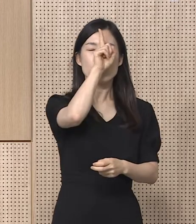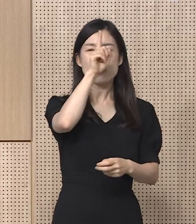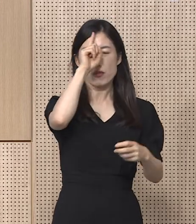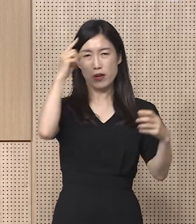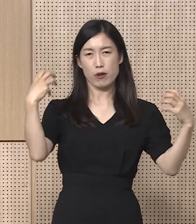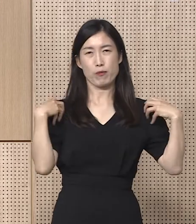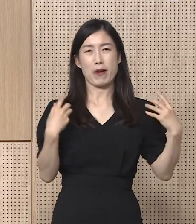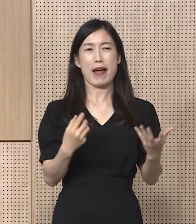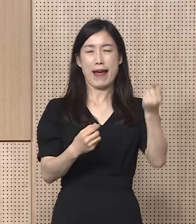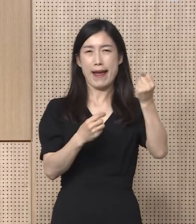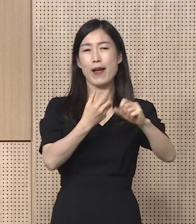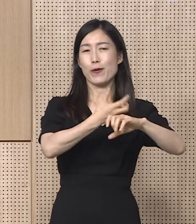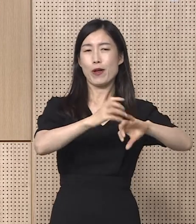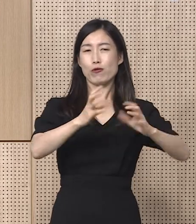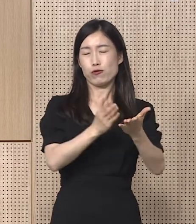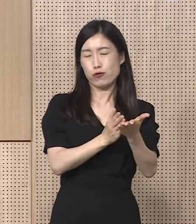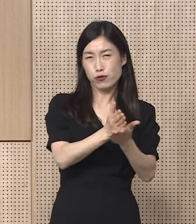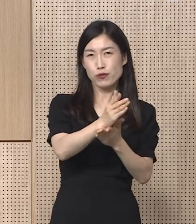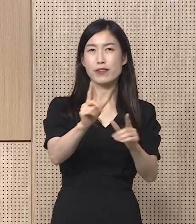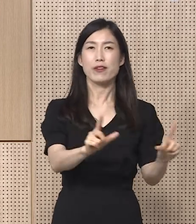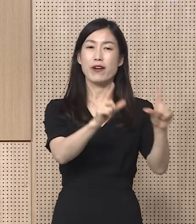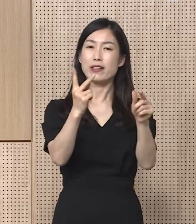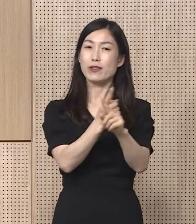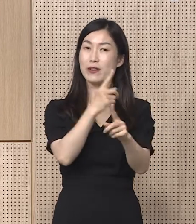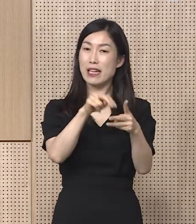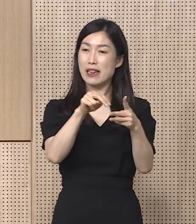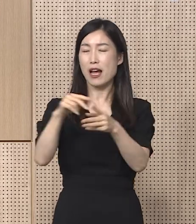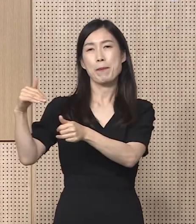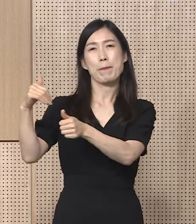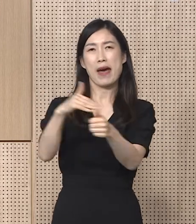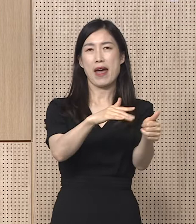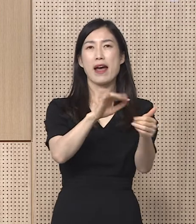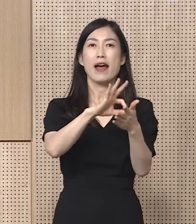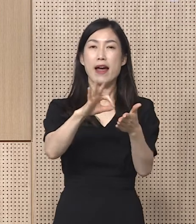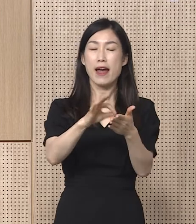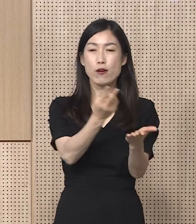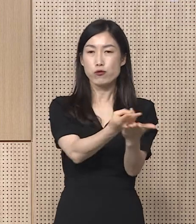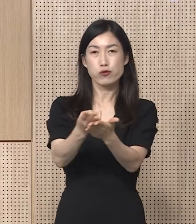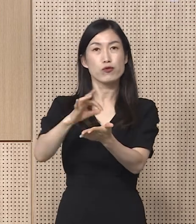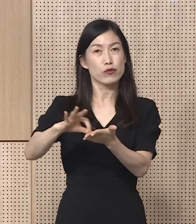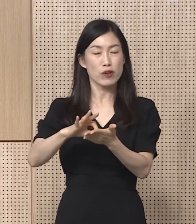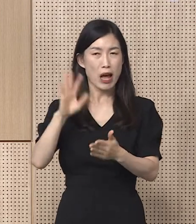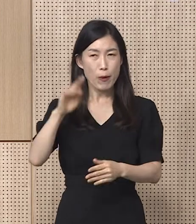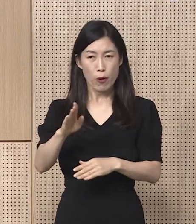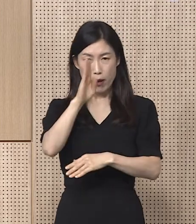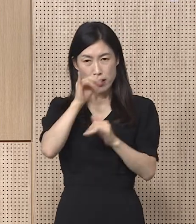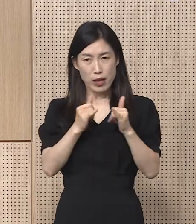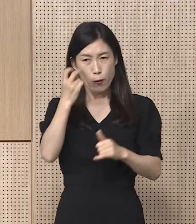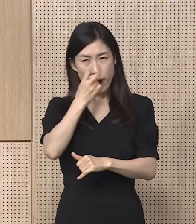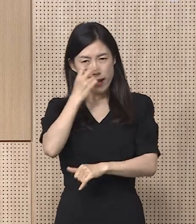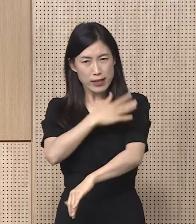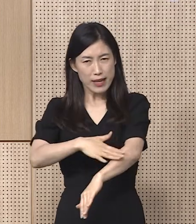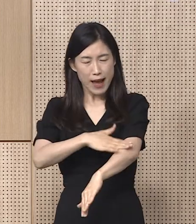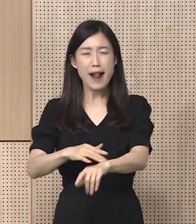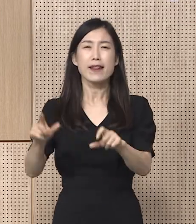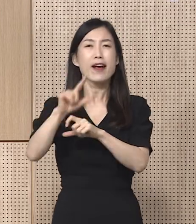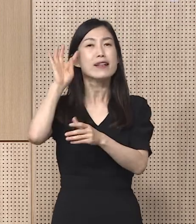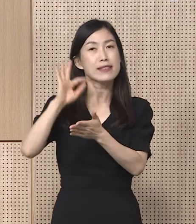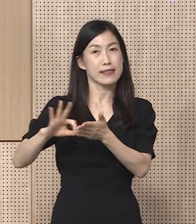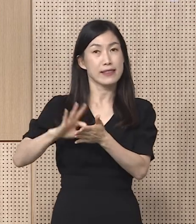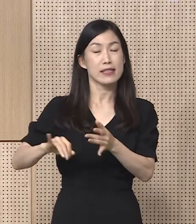중인 외국인 전용 생활치료센터를 활용하는 등 보다 효율적인 환자 관리를 위해 노력해 나가겠습니다.